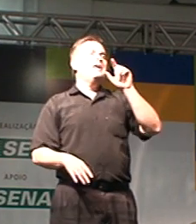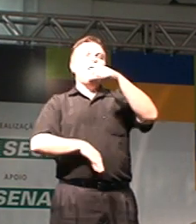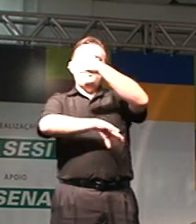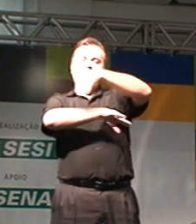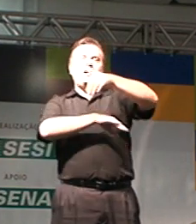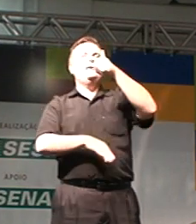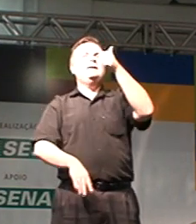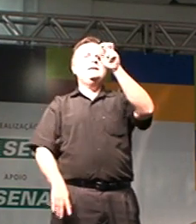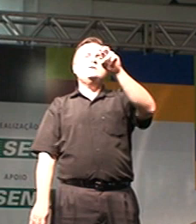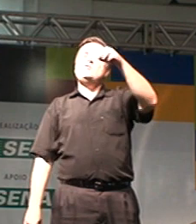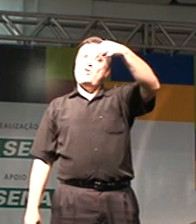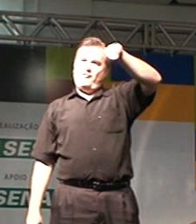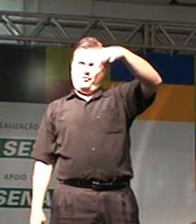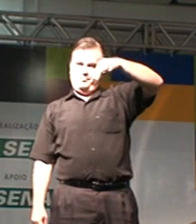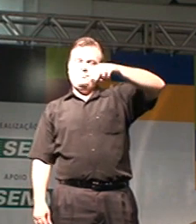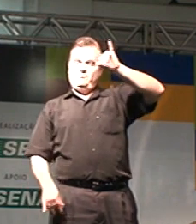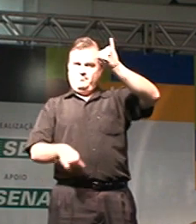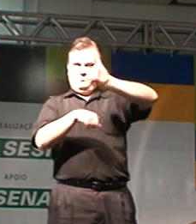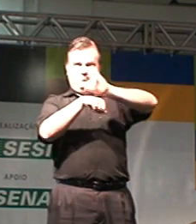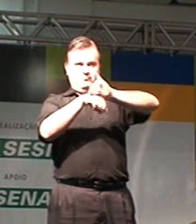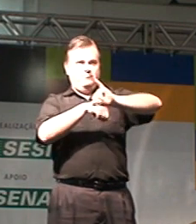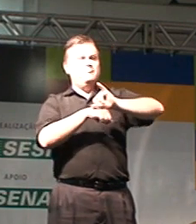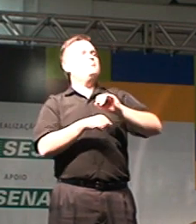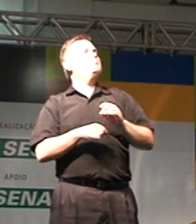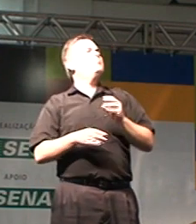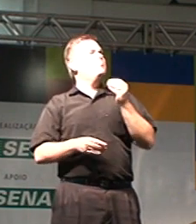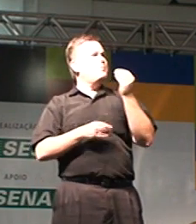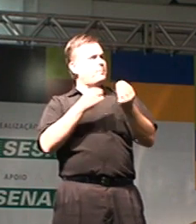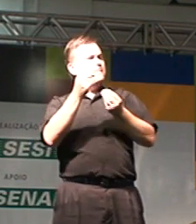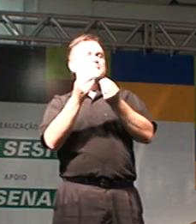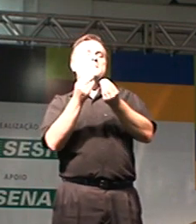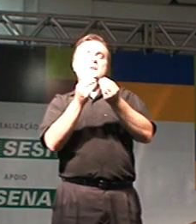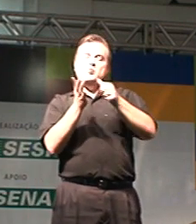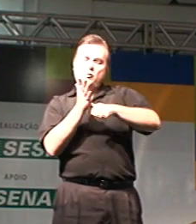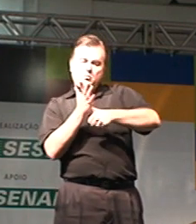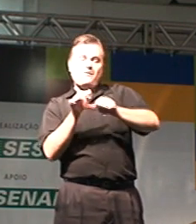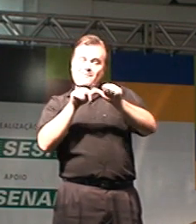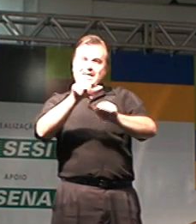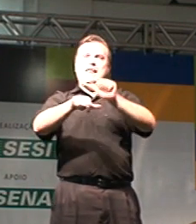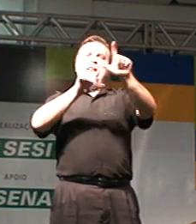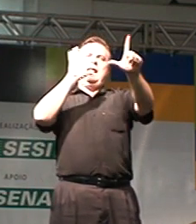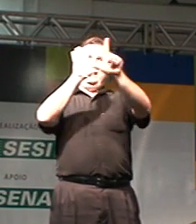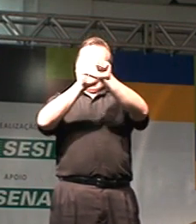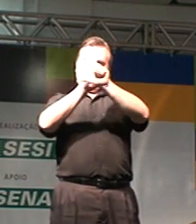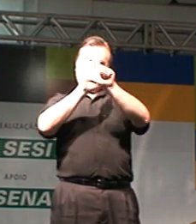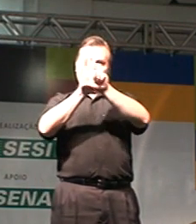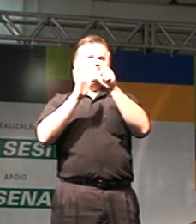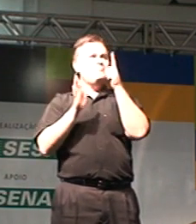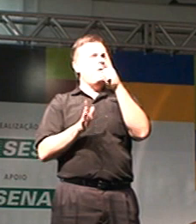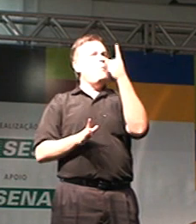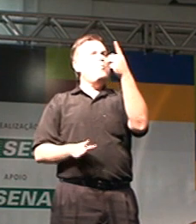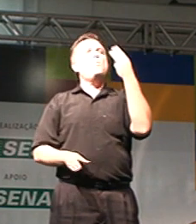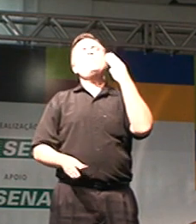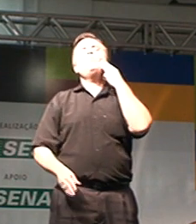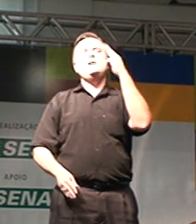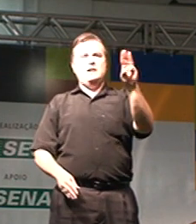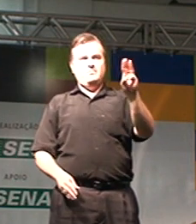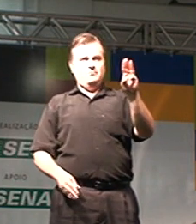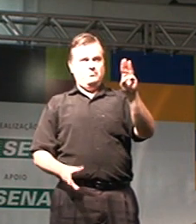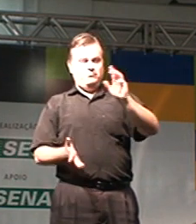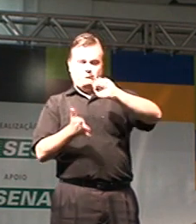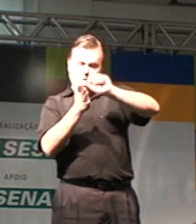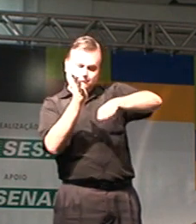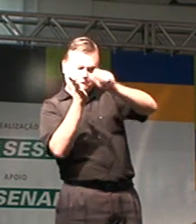nós vamos estar coletando assinatura. Nós pretendemos, se Deus quiser, transformar esse documento em lei. Se nós conseguirmos coletar um milhão de assinaturas, vocês sabem que a gente pode